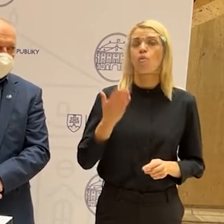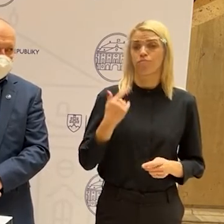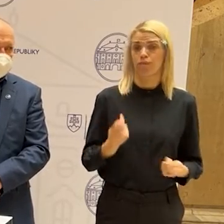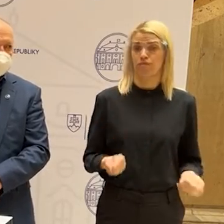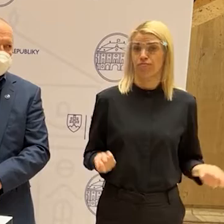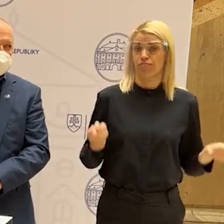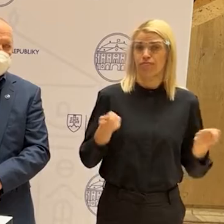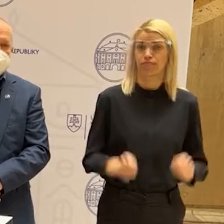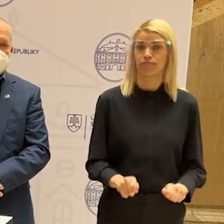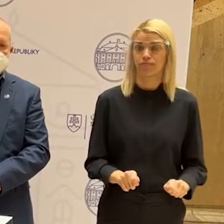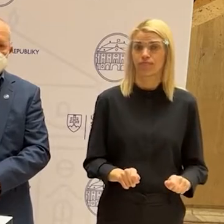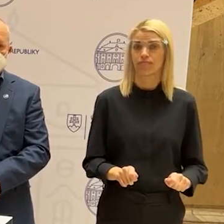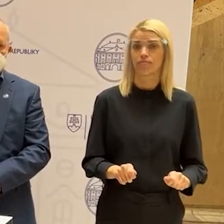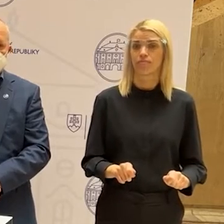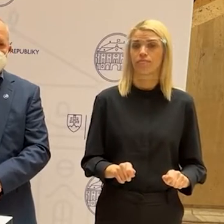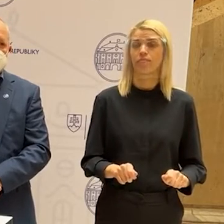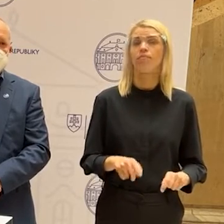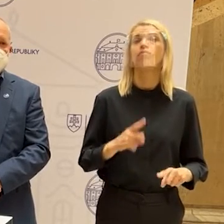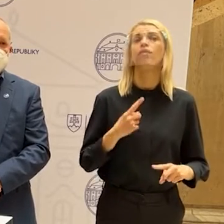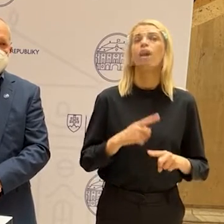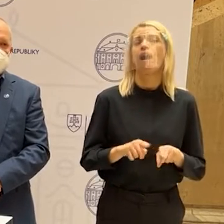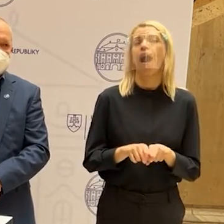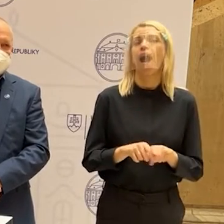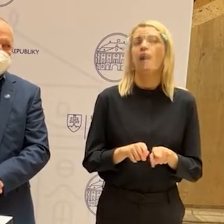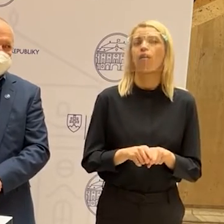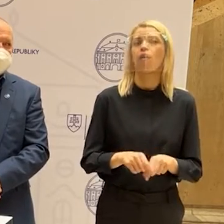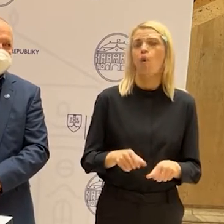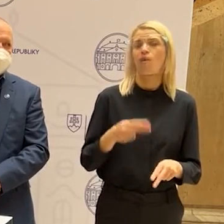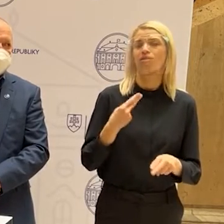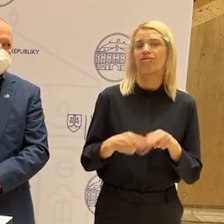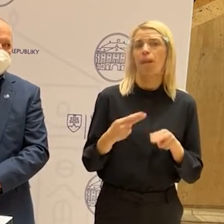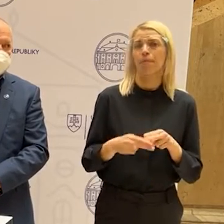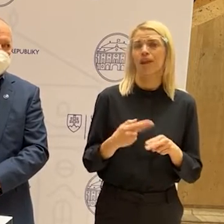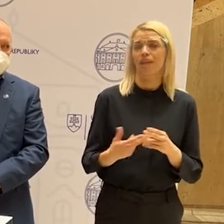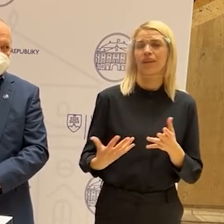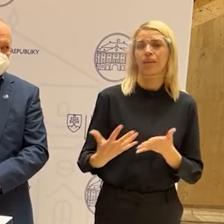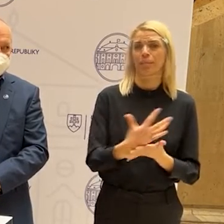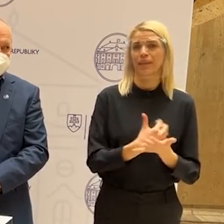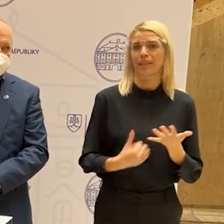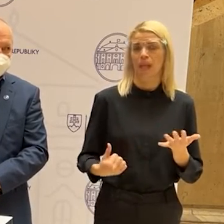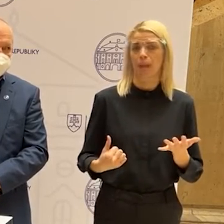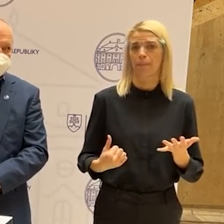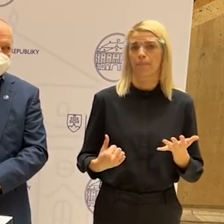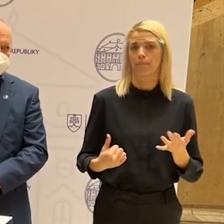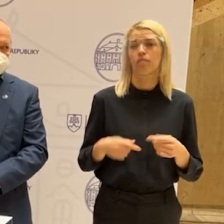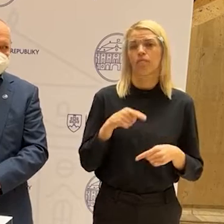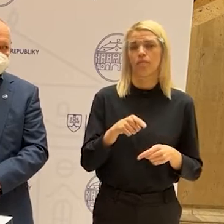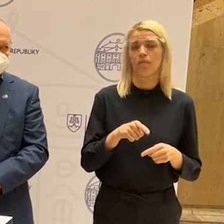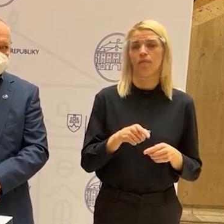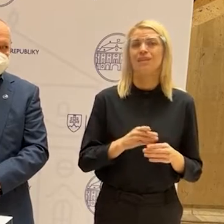zatvorené, reálne zatvorené a prišli o tržby, bude snaha sanovať cez fond na podporu športu.